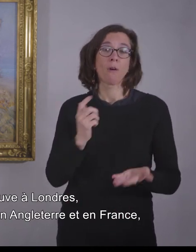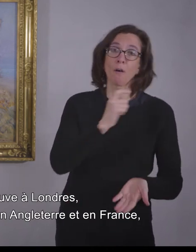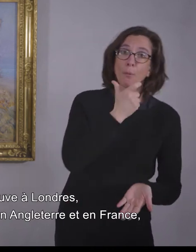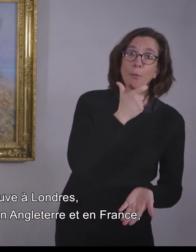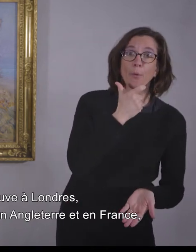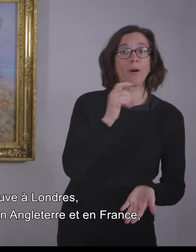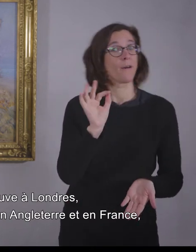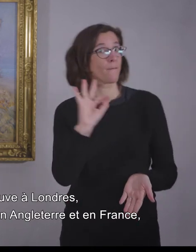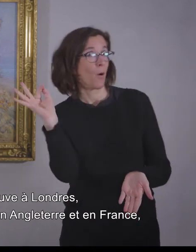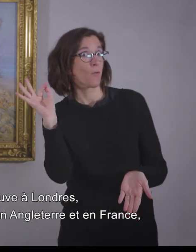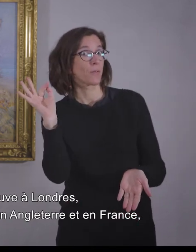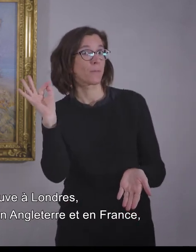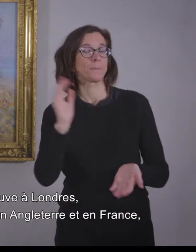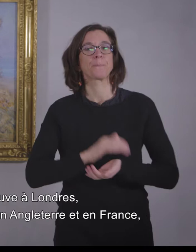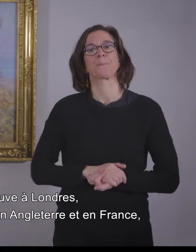France.